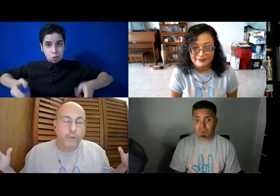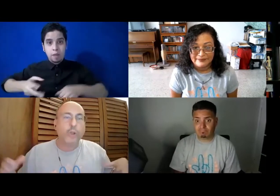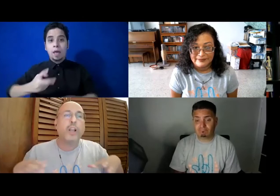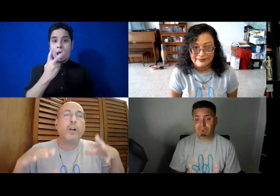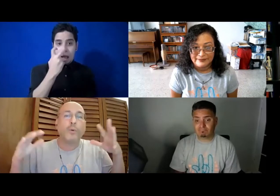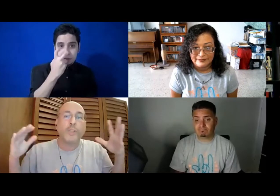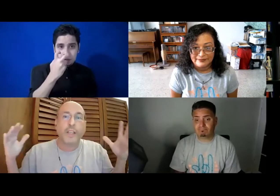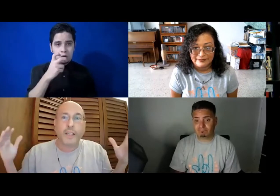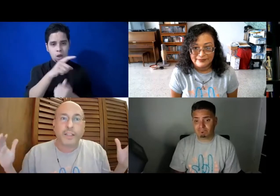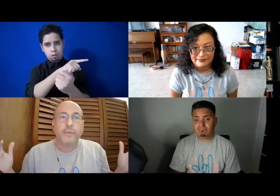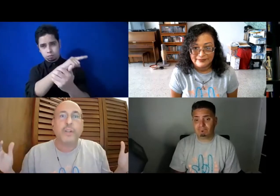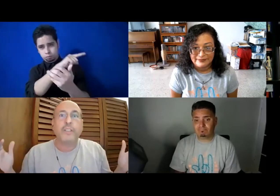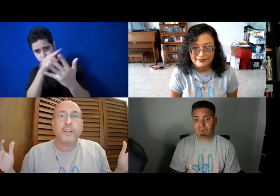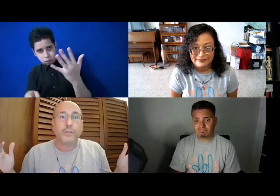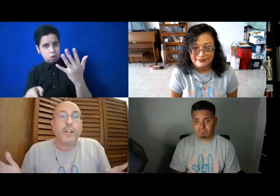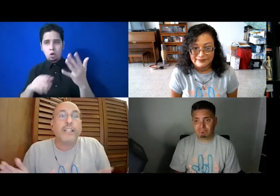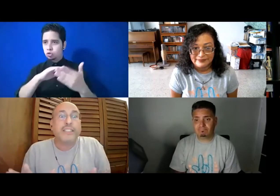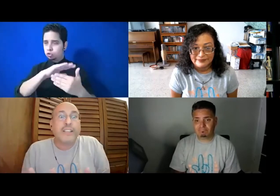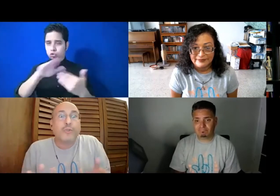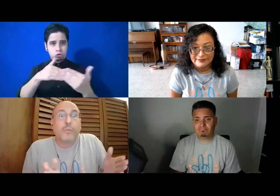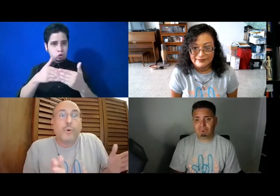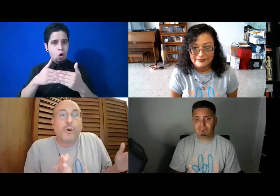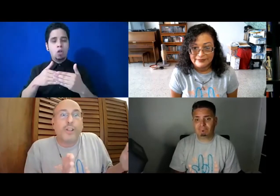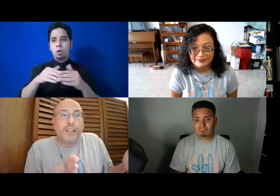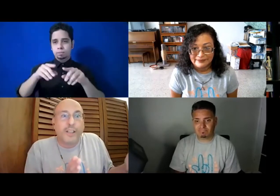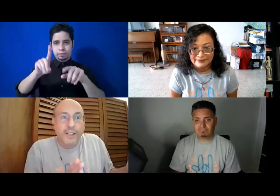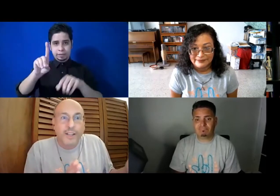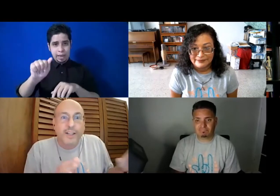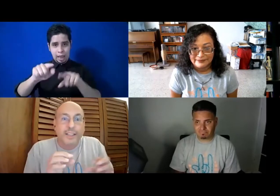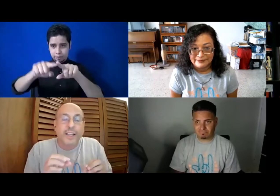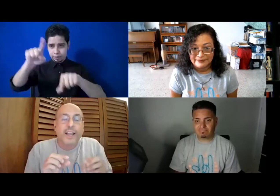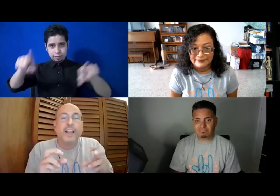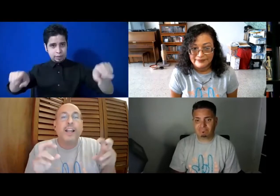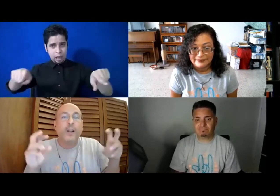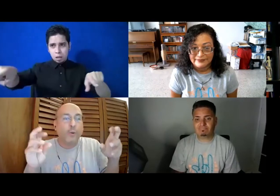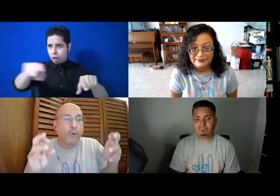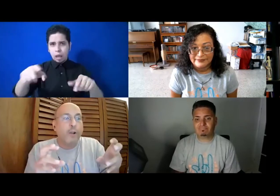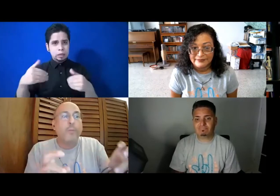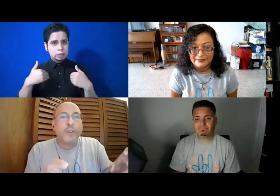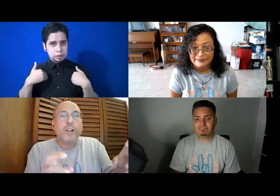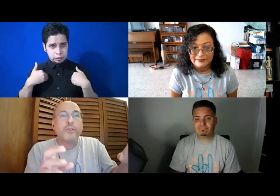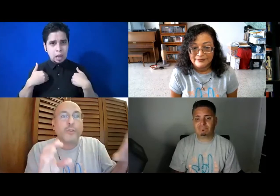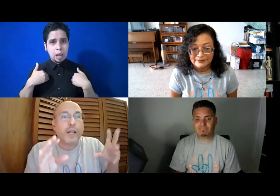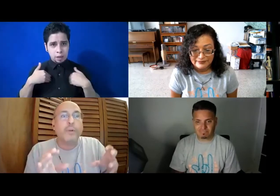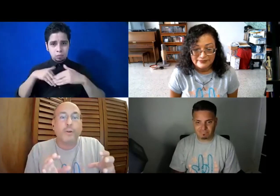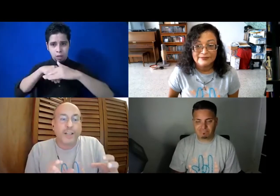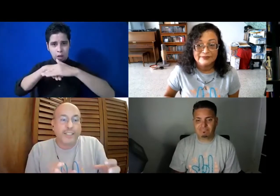toda la comunidad de diversidad funcional se supone que tengan un acomodo razonable o que se